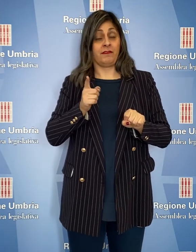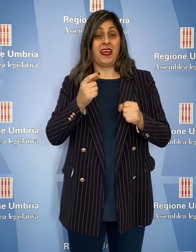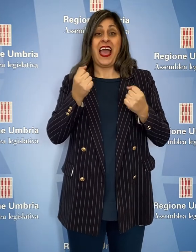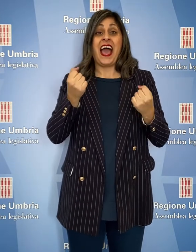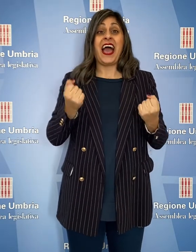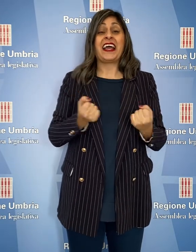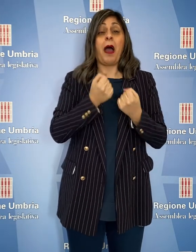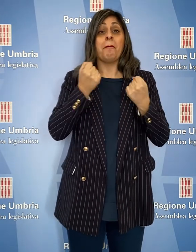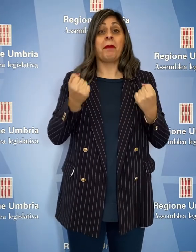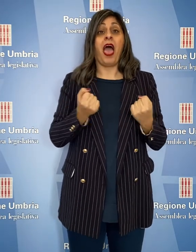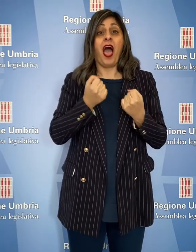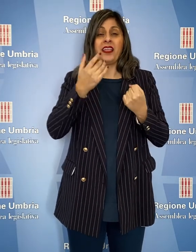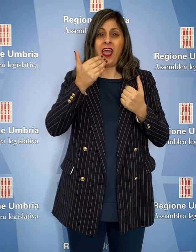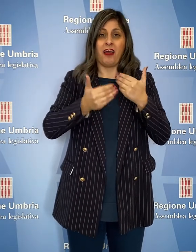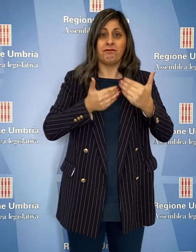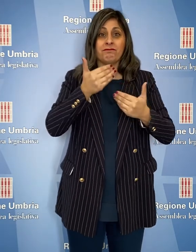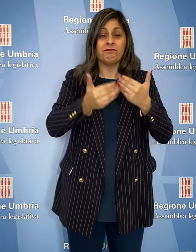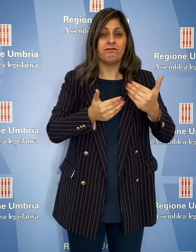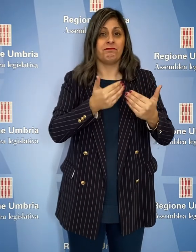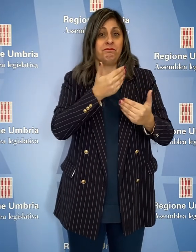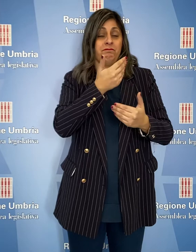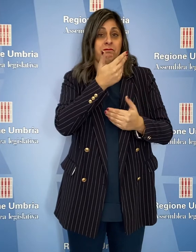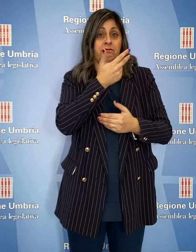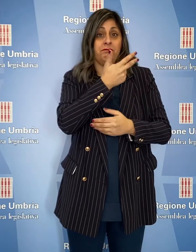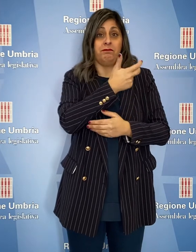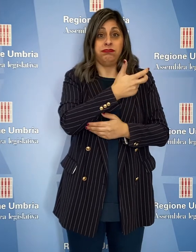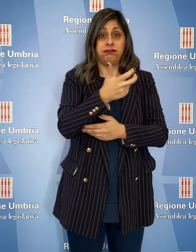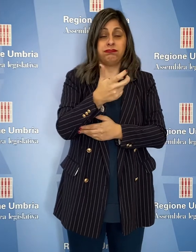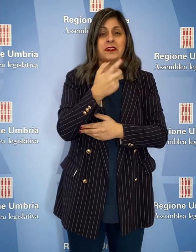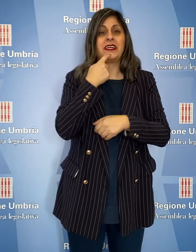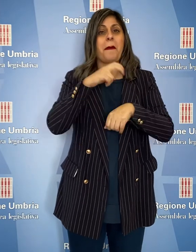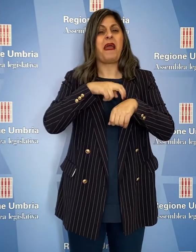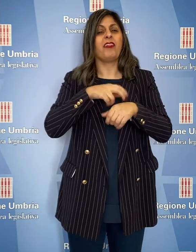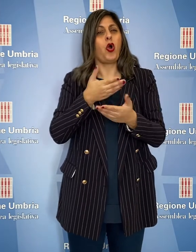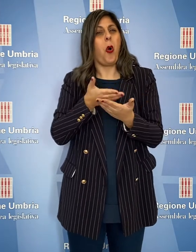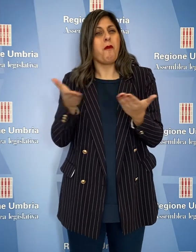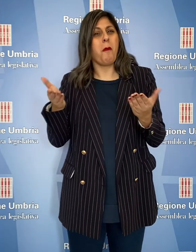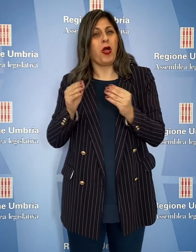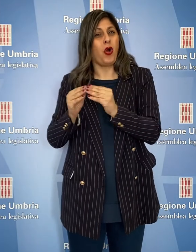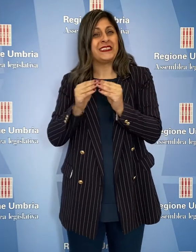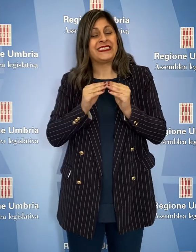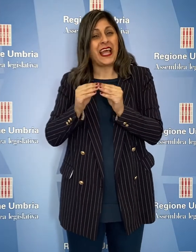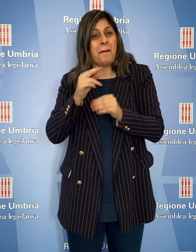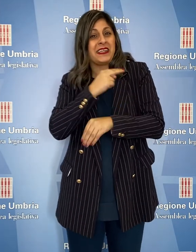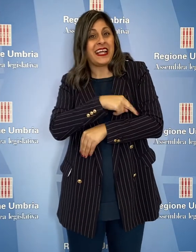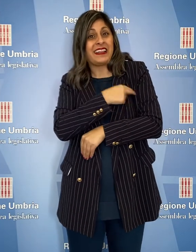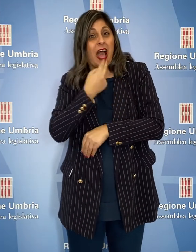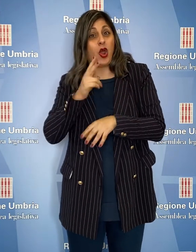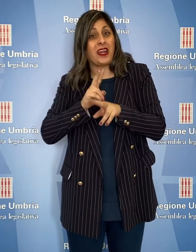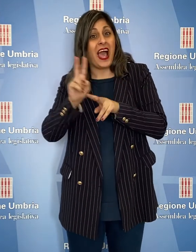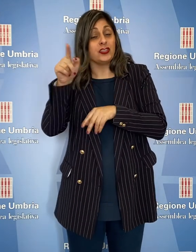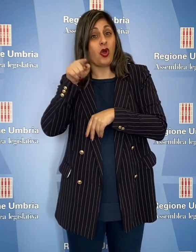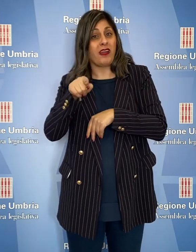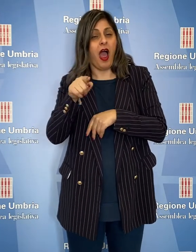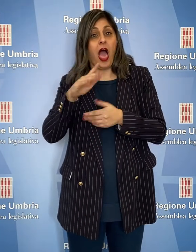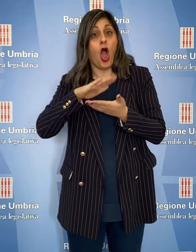a ricomprendere nella campagna di somministrazione in aggiunta ai medici pubblici del sistema